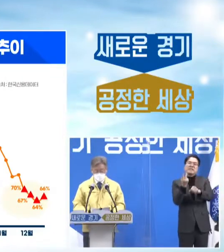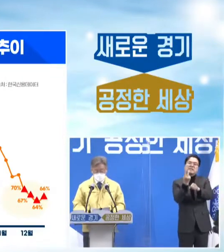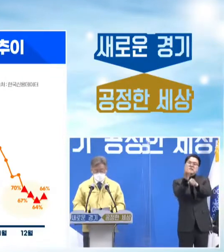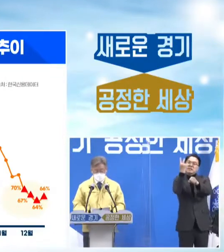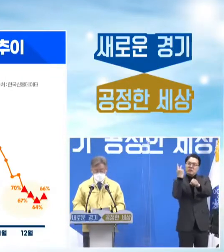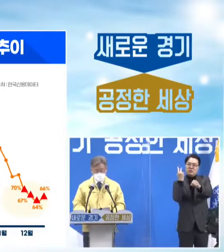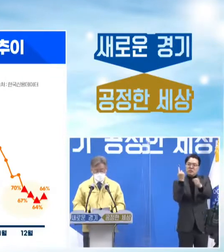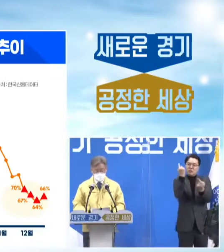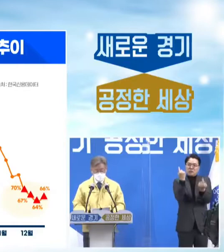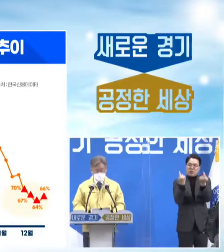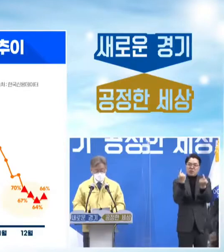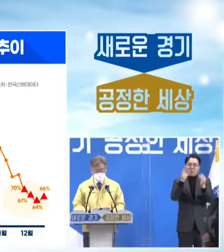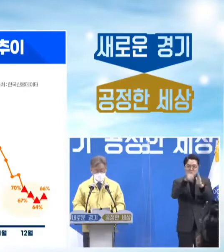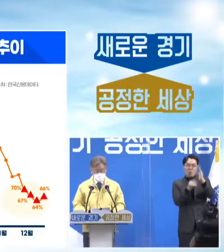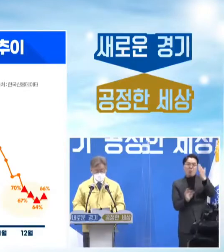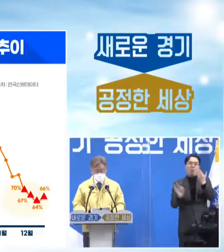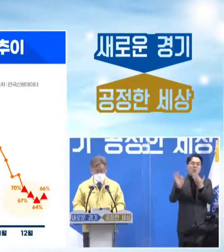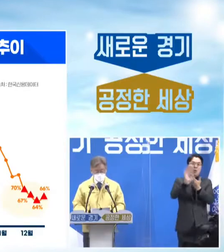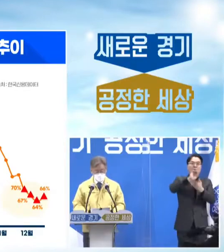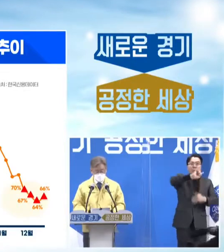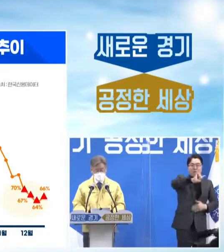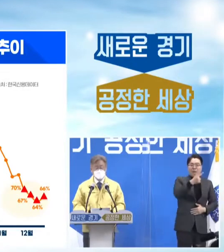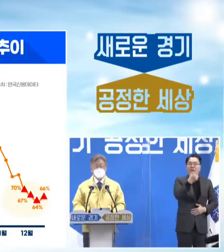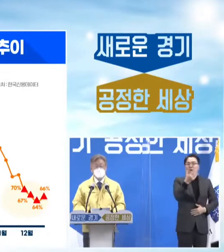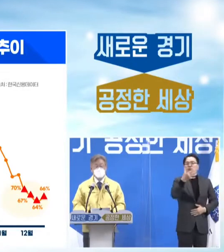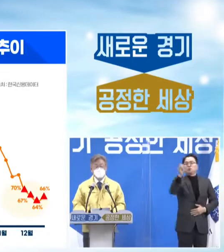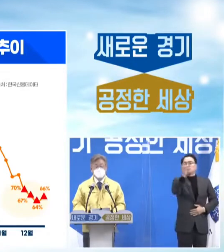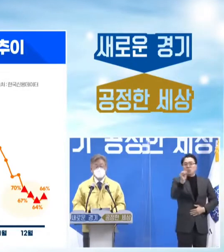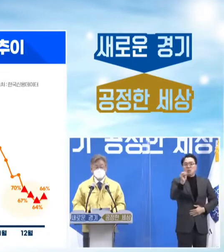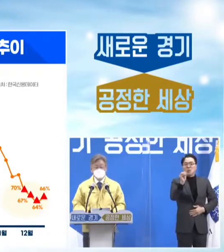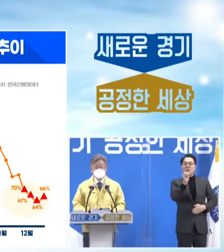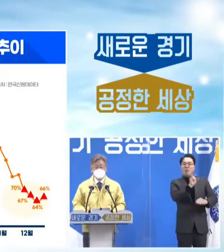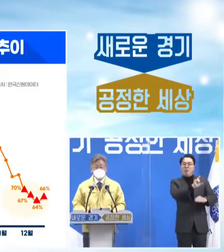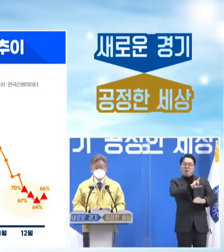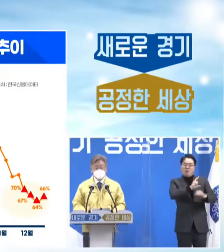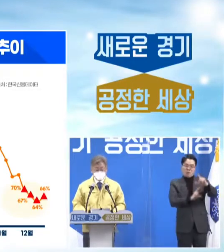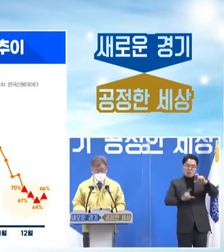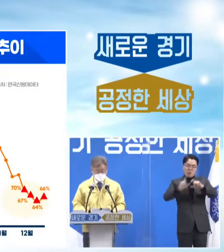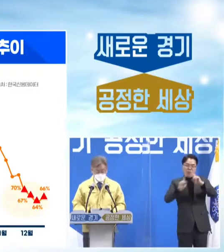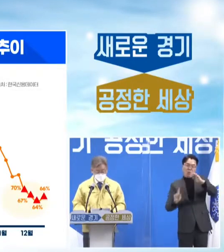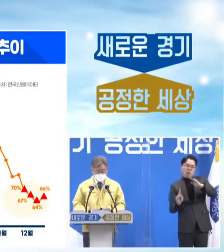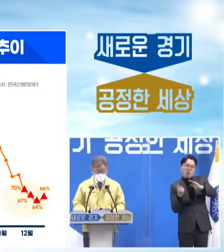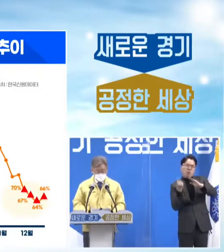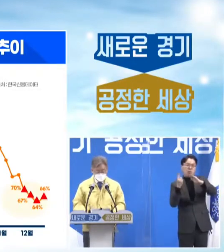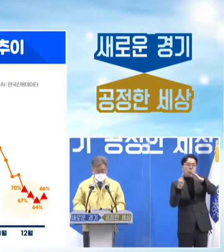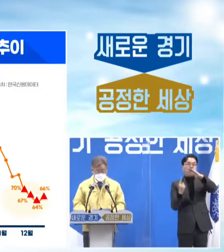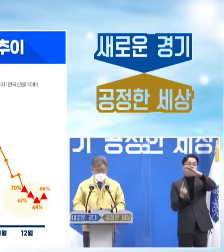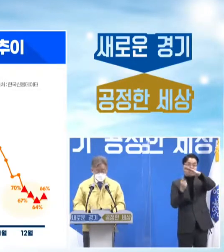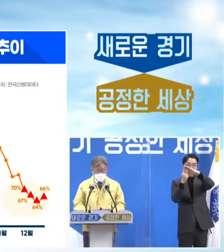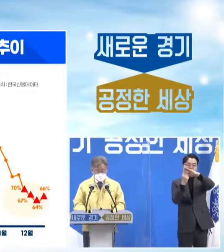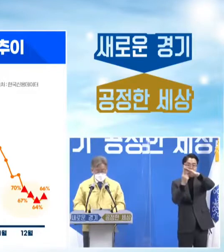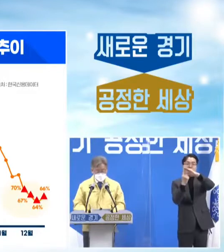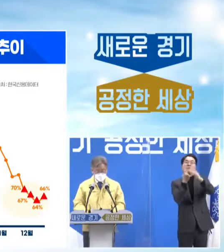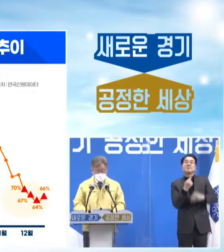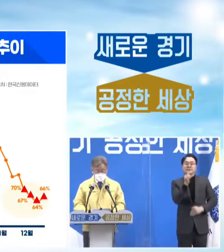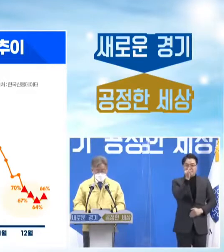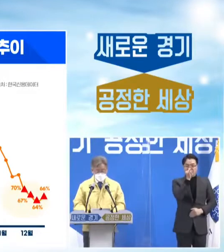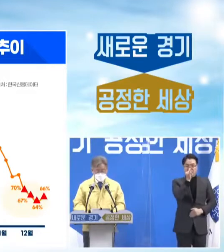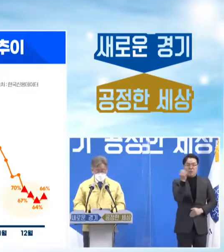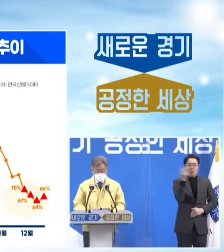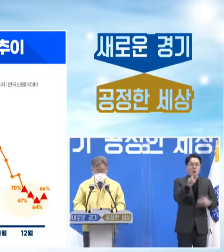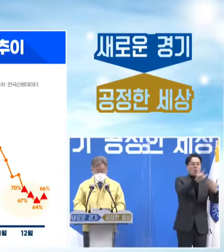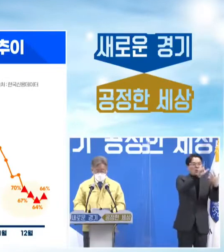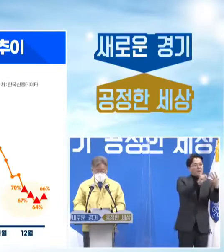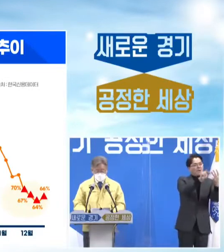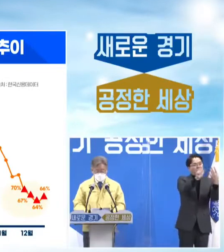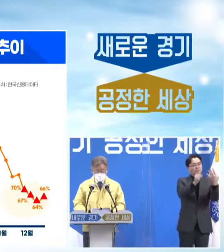109%로 고점을 찍기도 했습니다. 그 후에 8, 9월부터